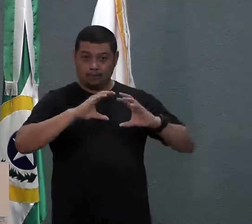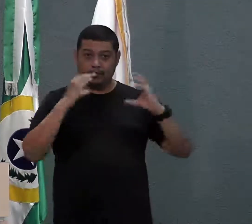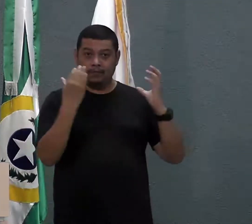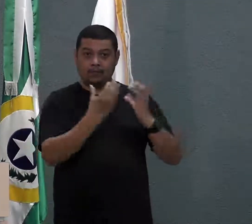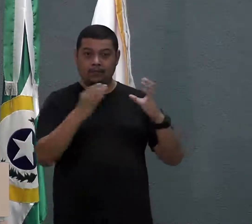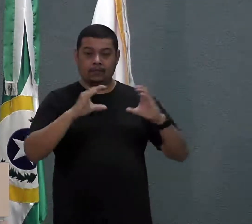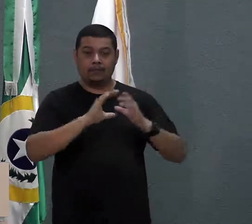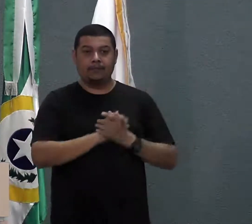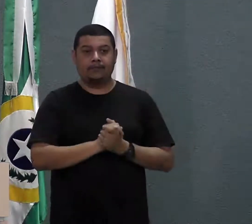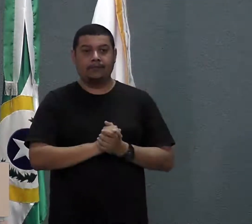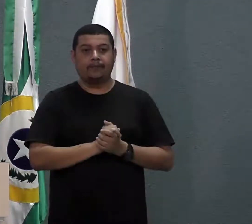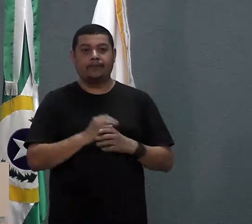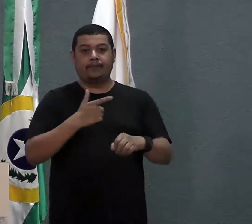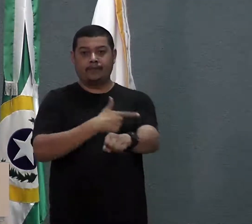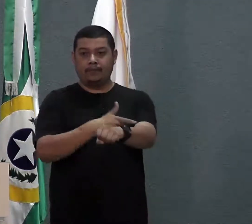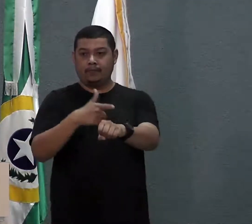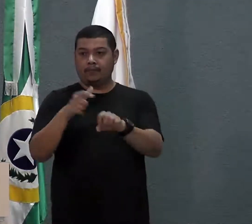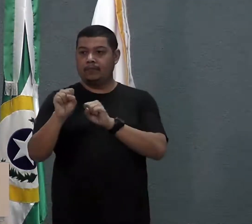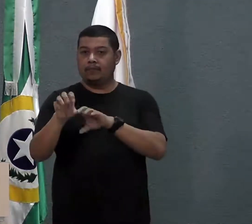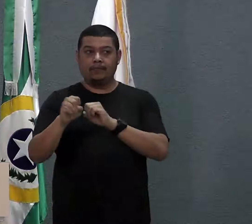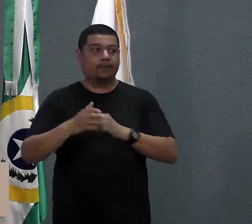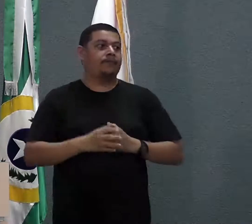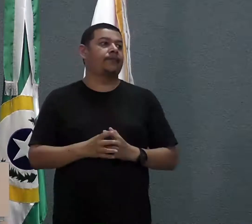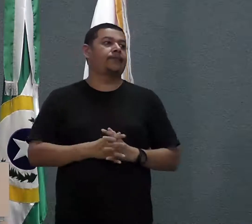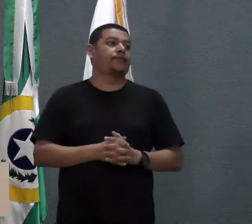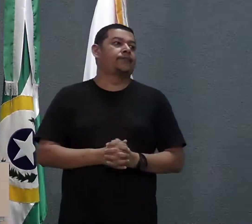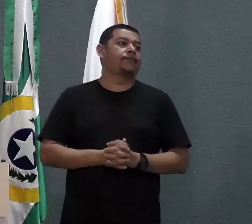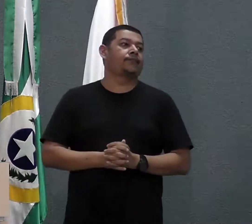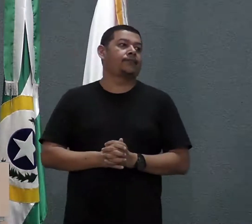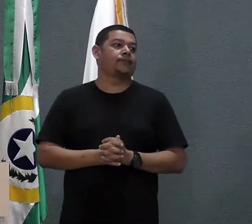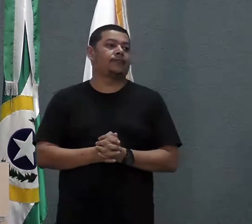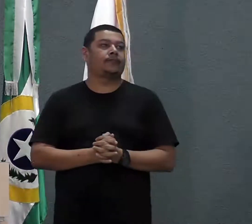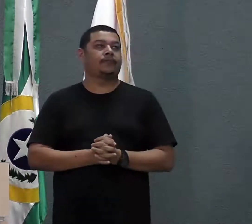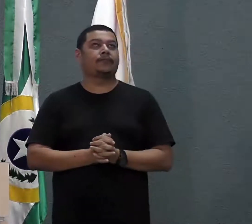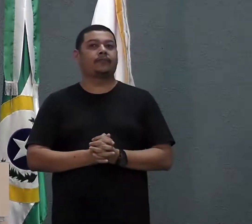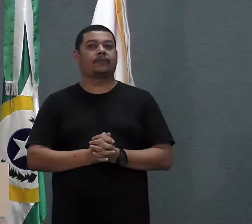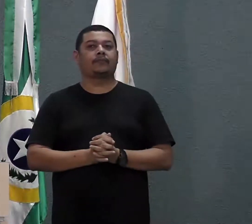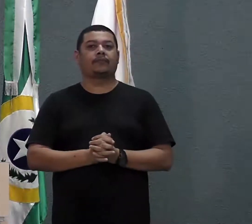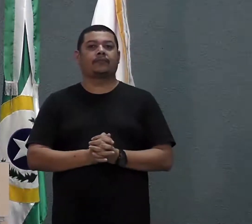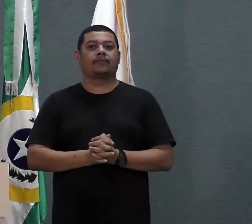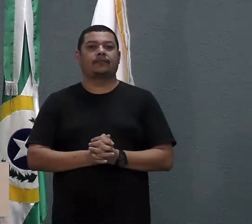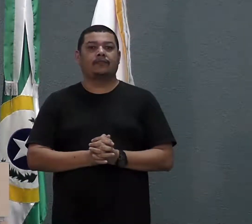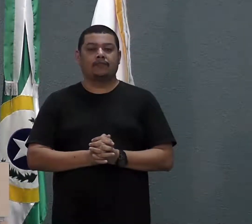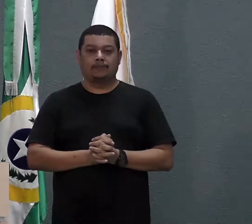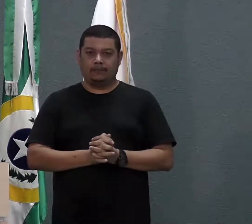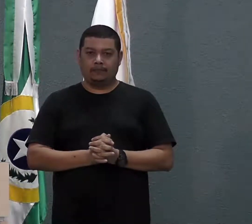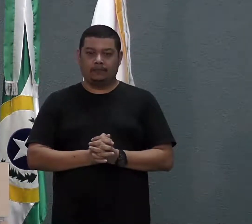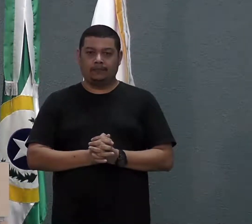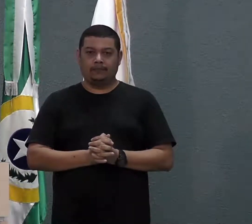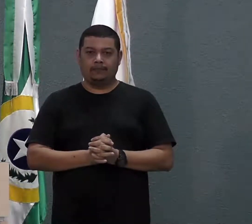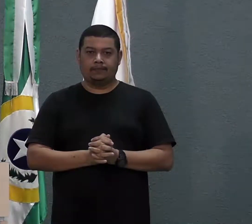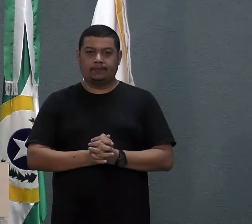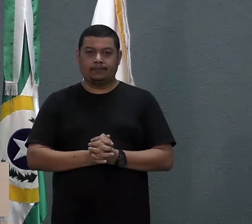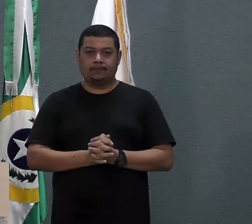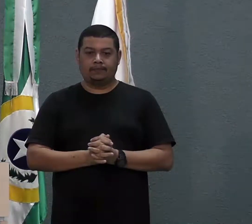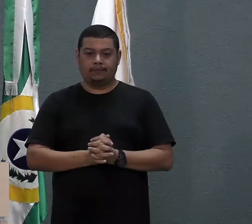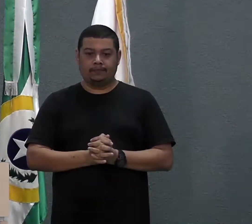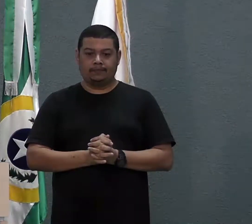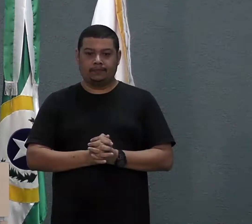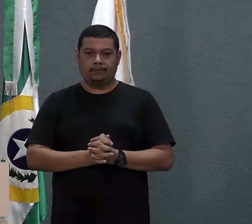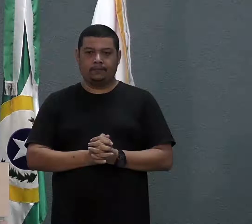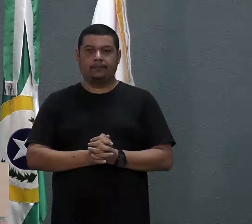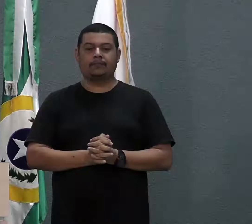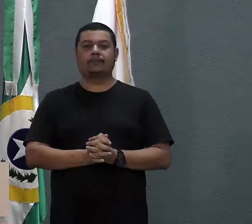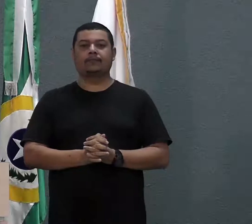Educação, da nossa audiência que tivemos com os